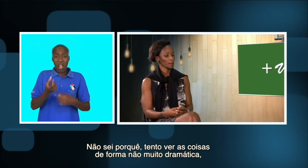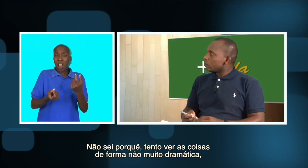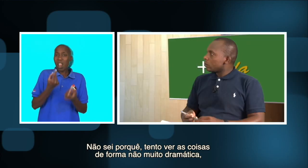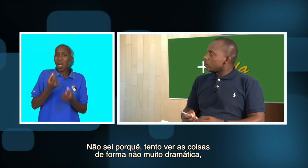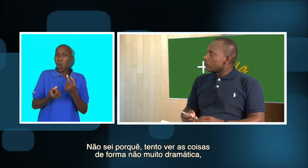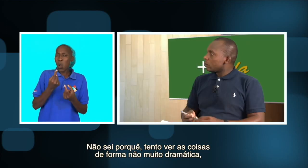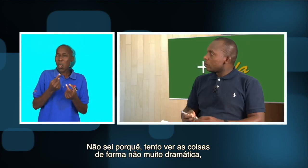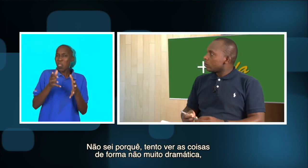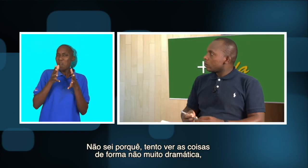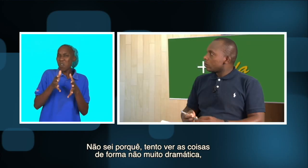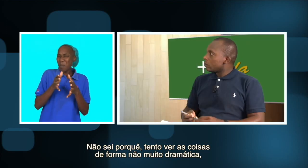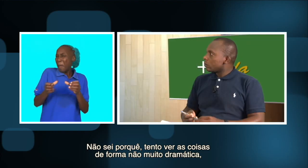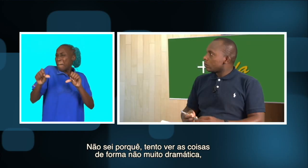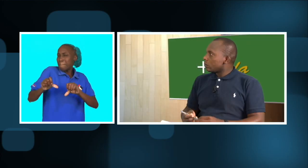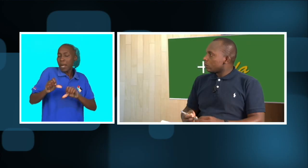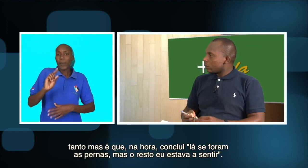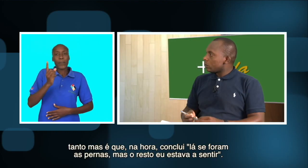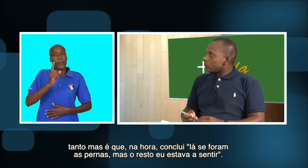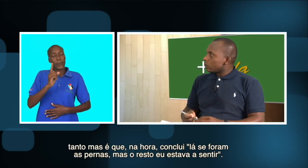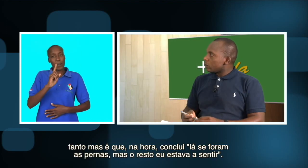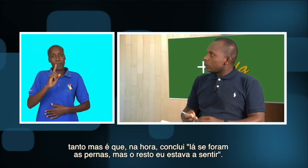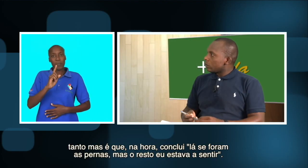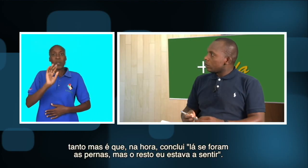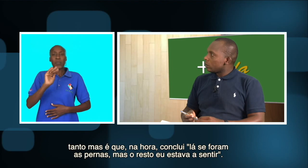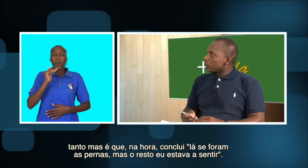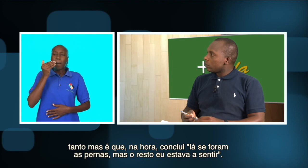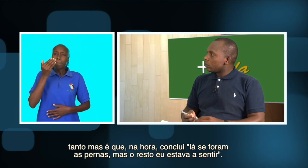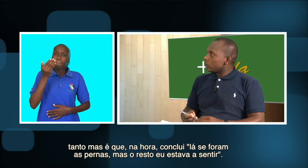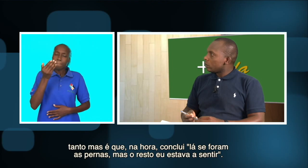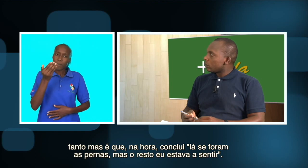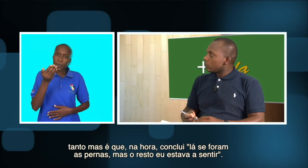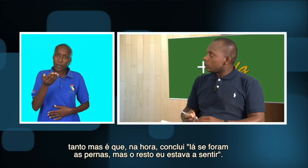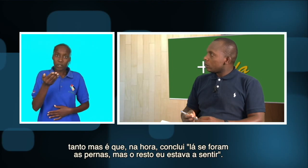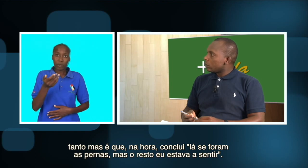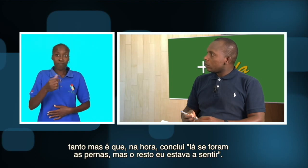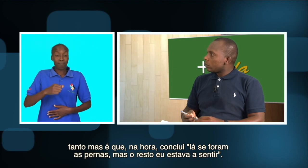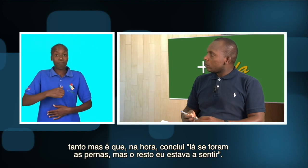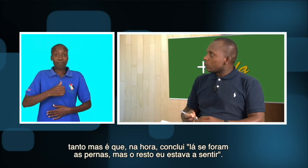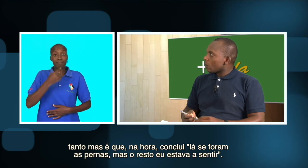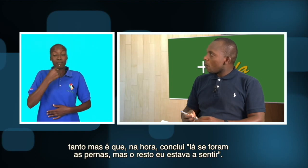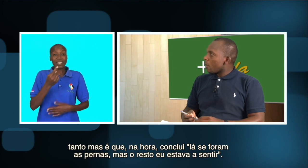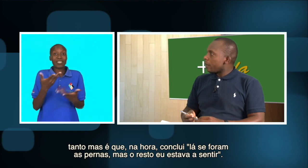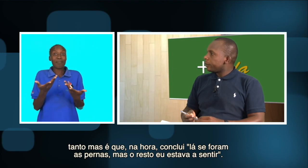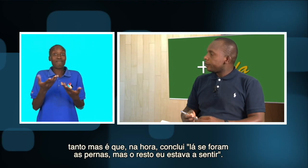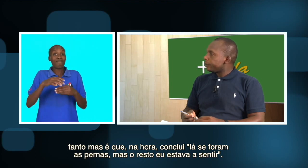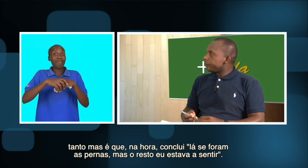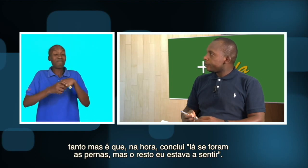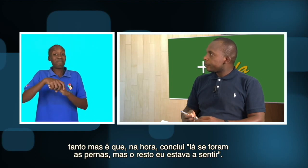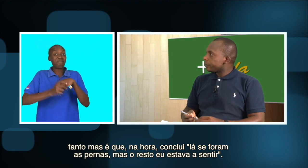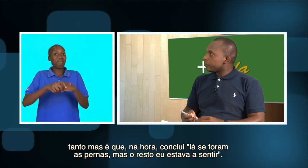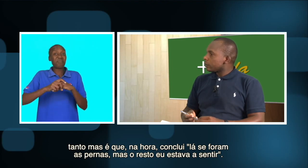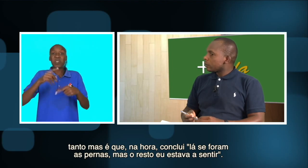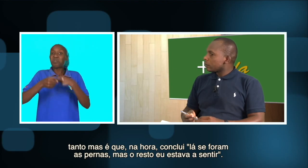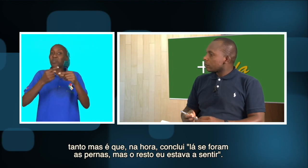não assim muito dramática. Então, tanto mais que na hora, eu tipo, pronto, lá se foram as pernas.